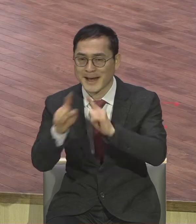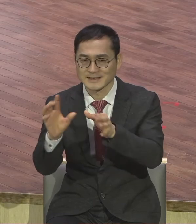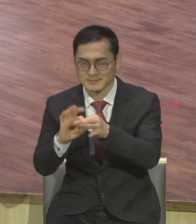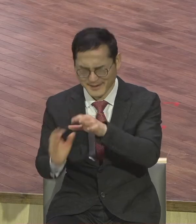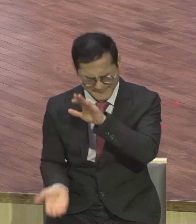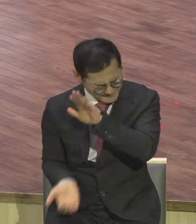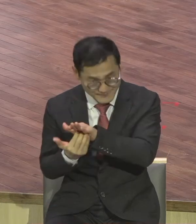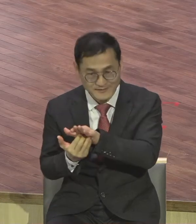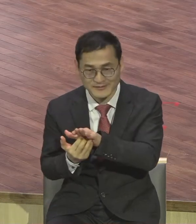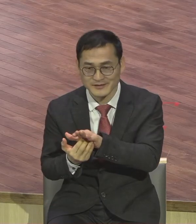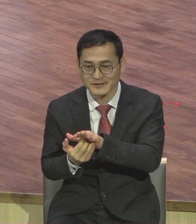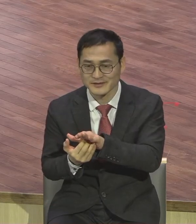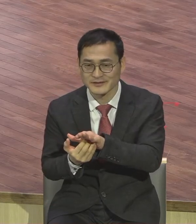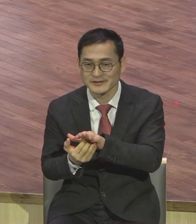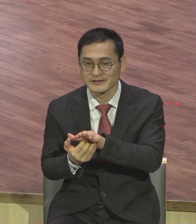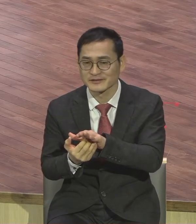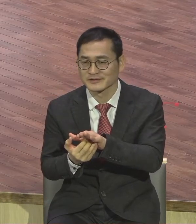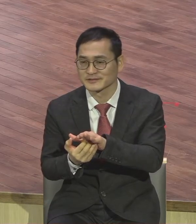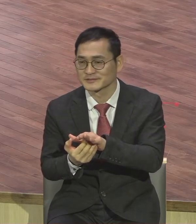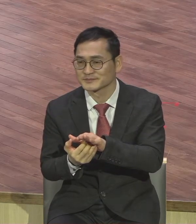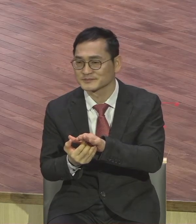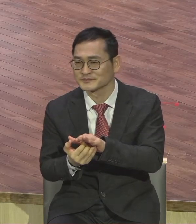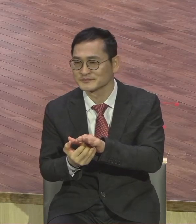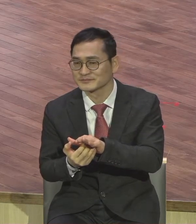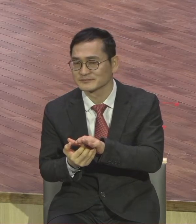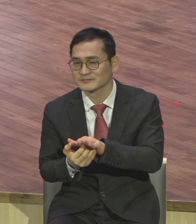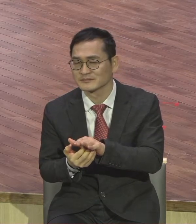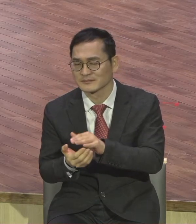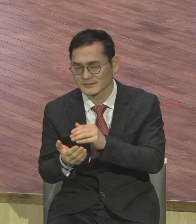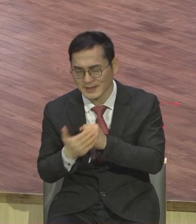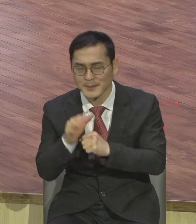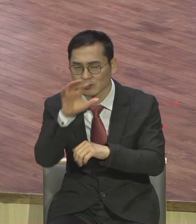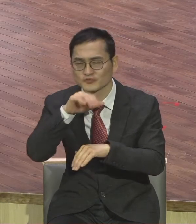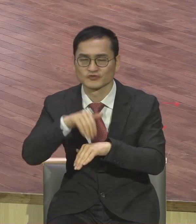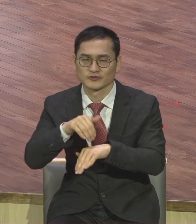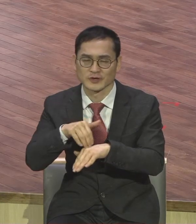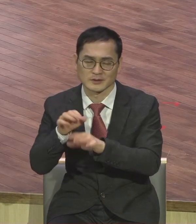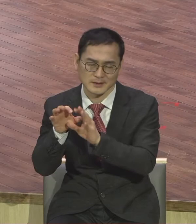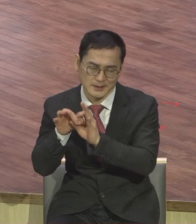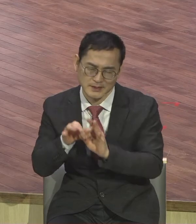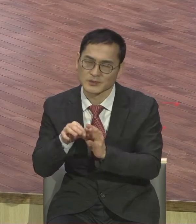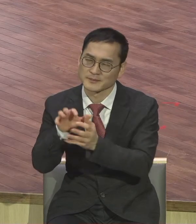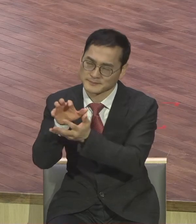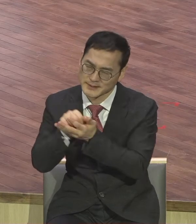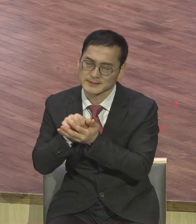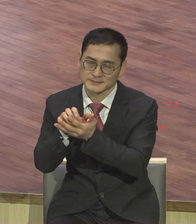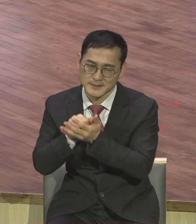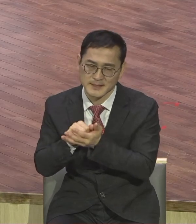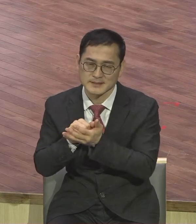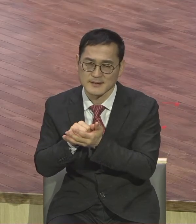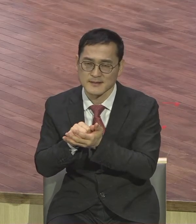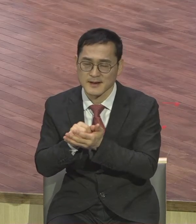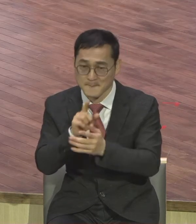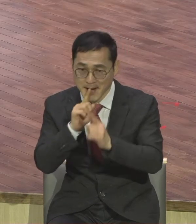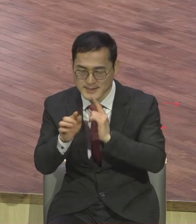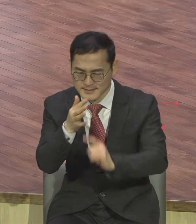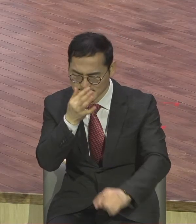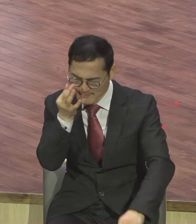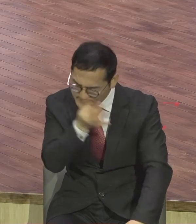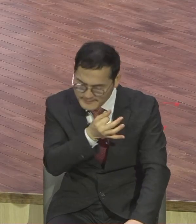달인 그래서 훈련받아는 겁니다 영적 이관되려고 하면 말씀을 들을